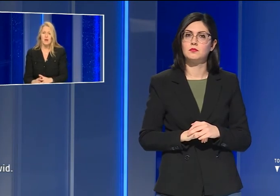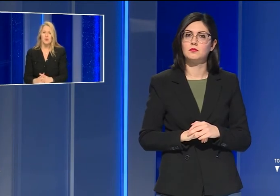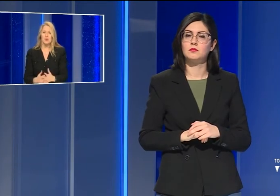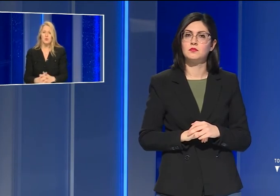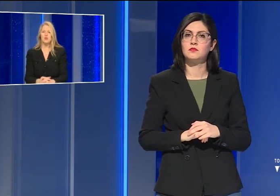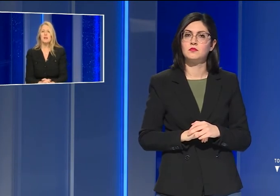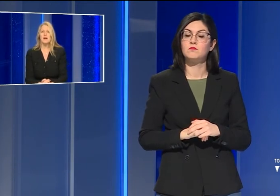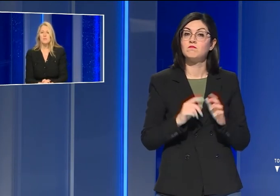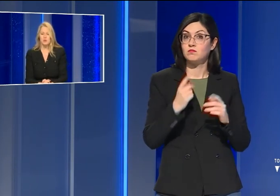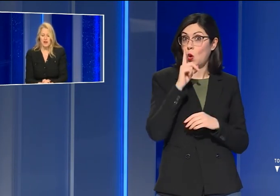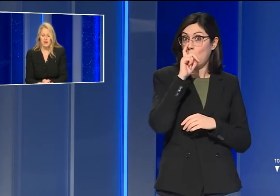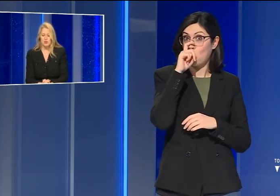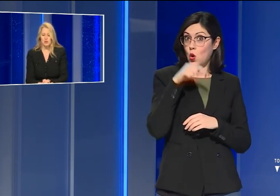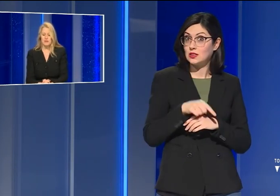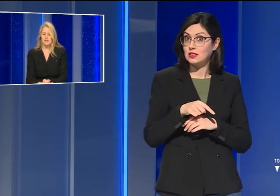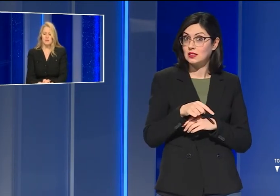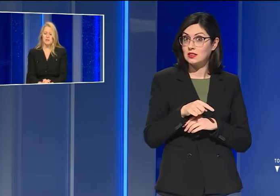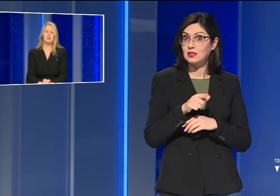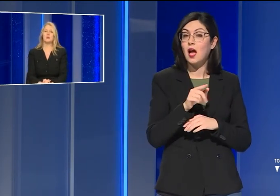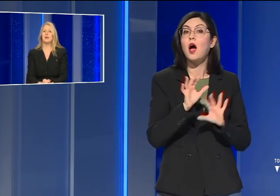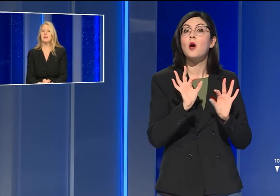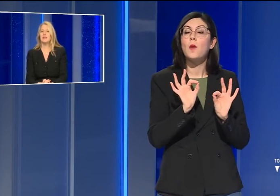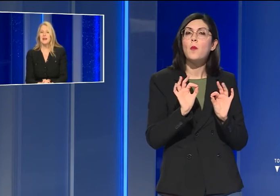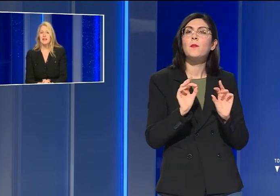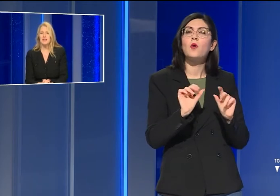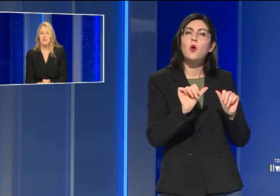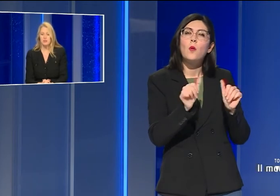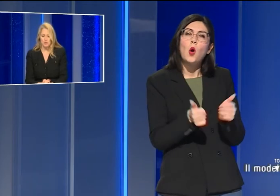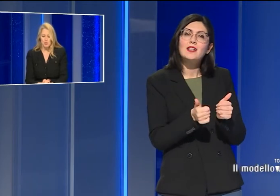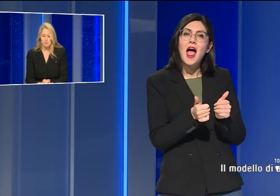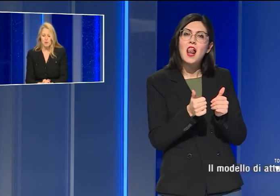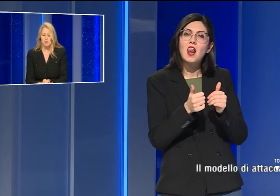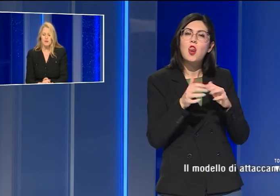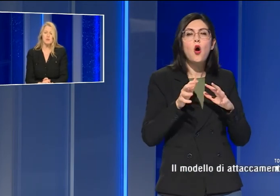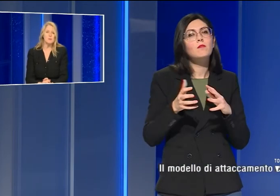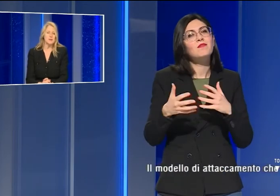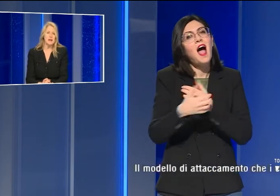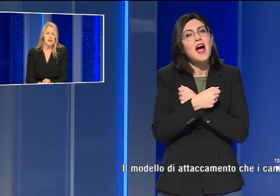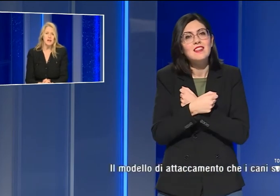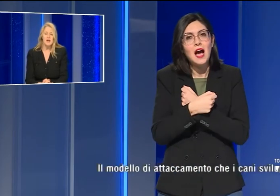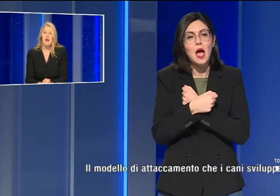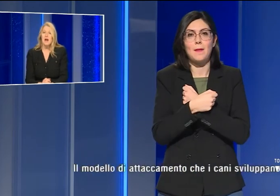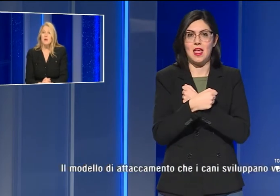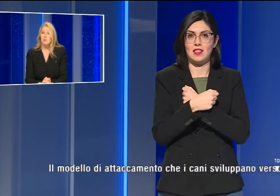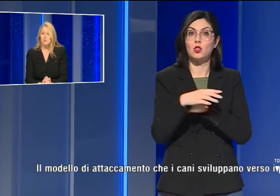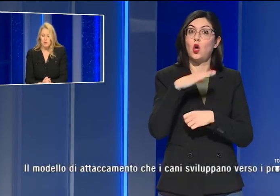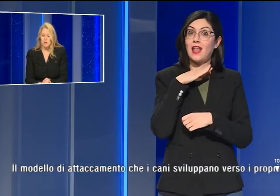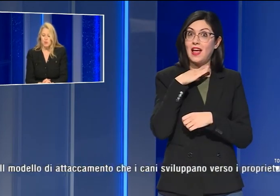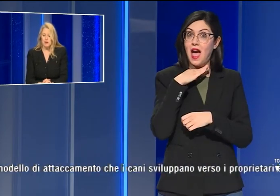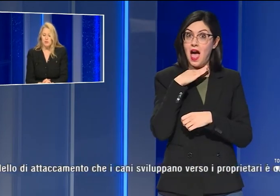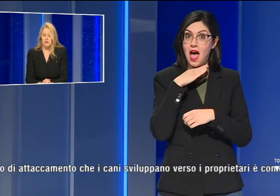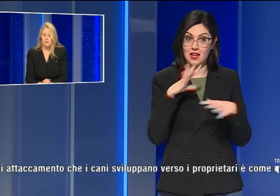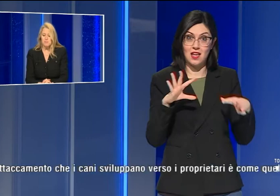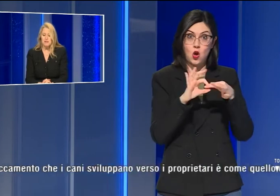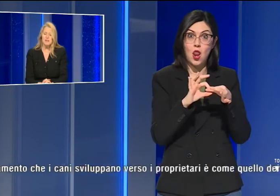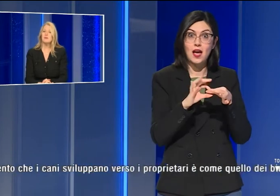Una curiosità, il modello di attaccamento che i cani sviluppano verso i proprietari è proprio come